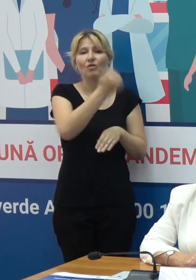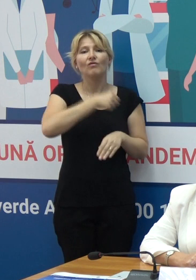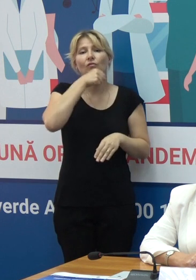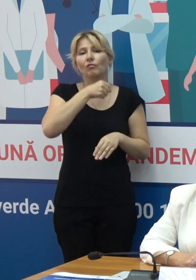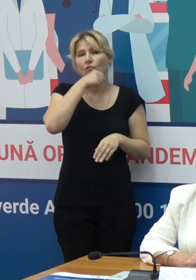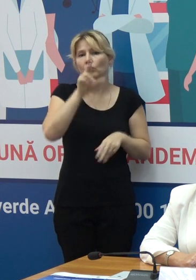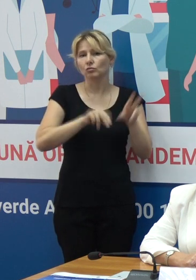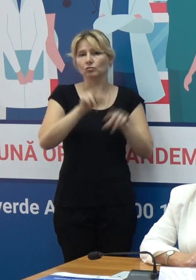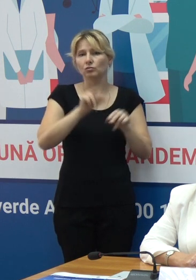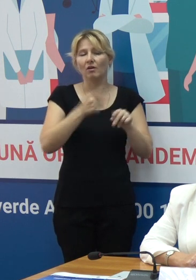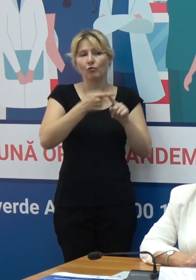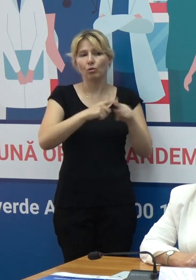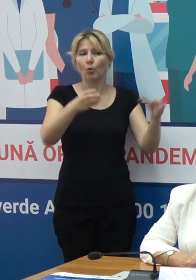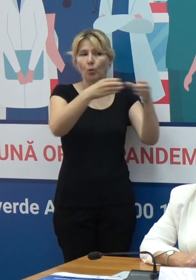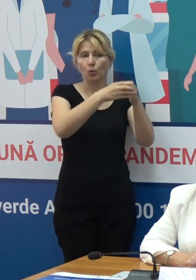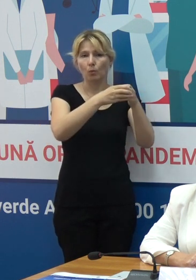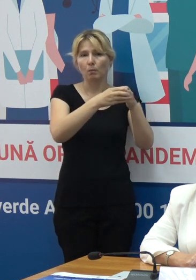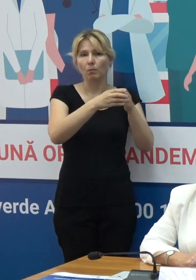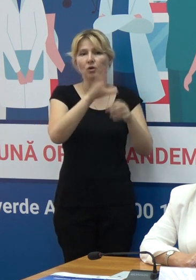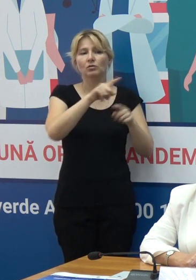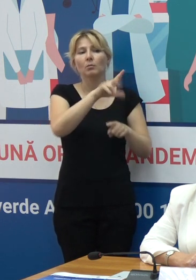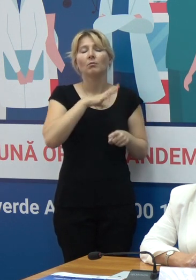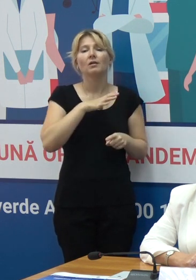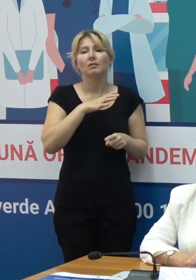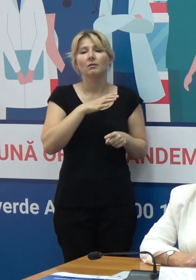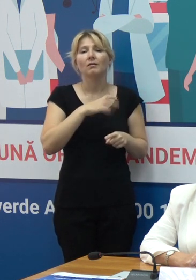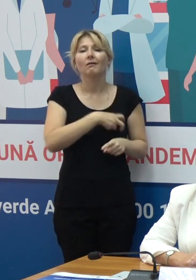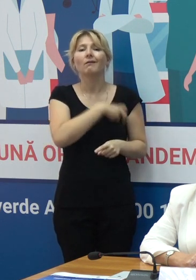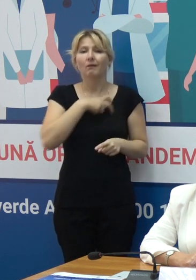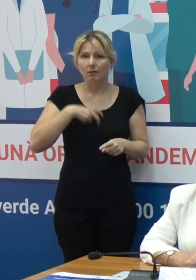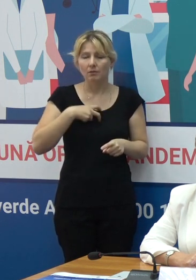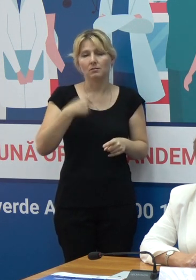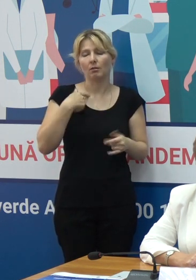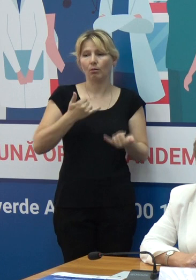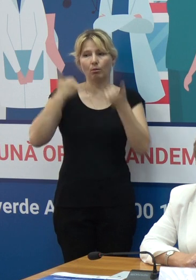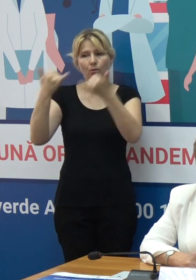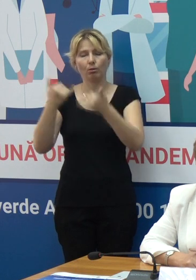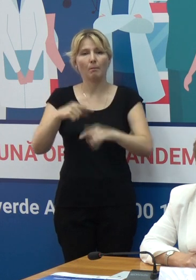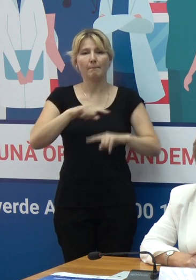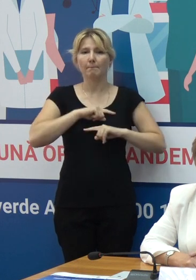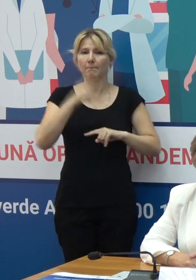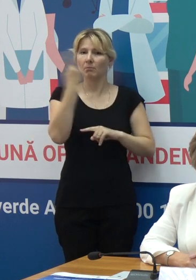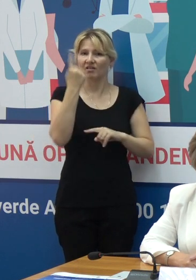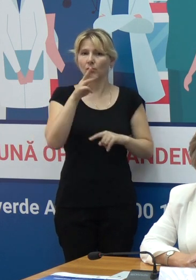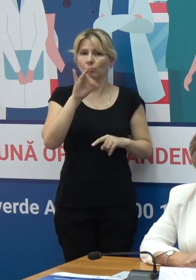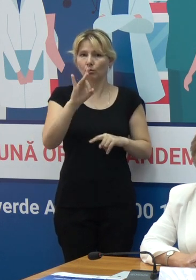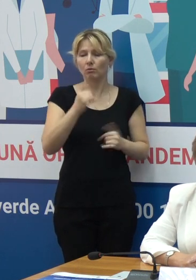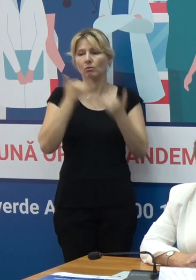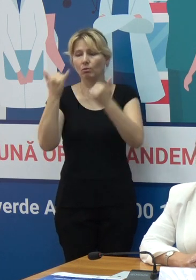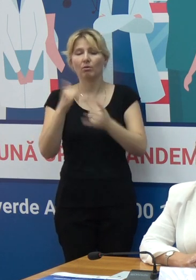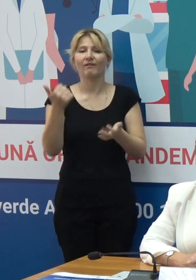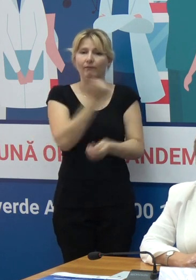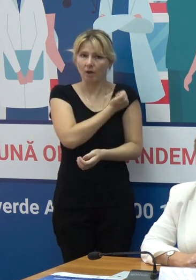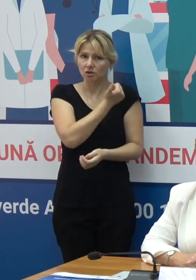acel grup care a fost prioritizat și în programul și în campania națională de